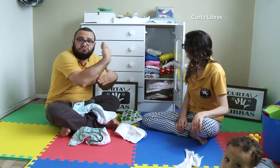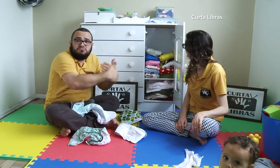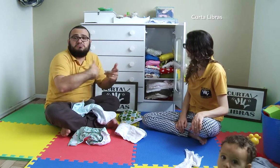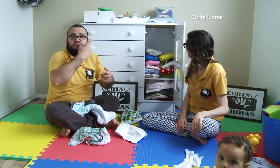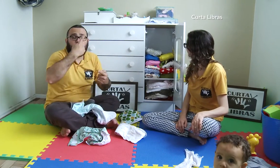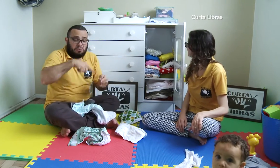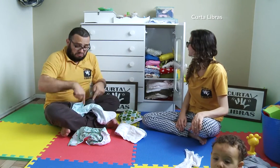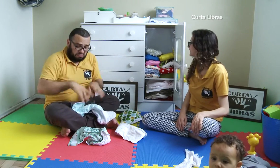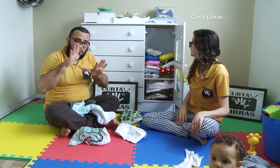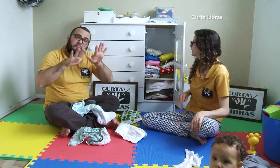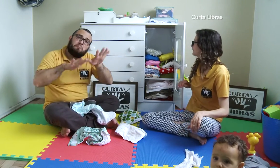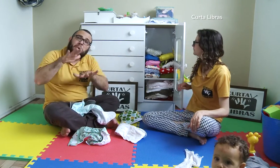Nós guardamos aqui.